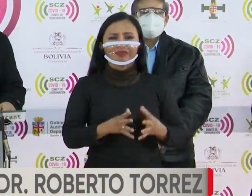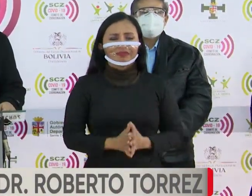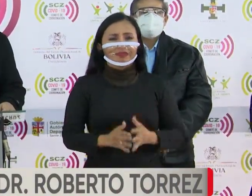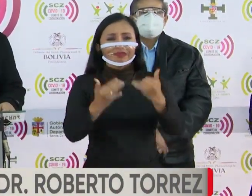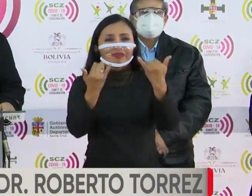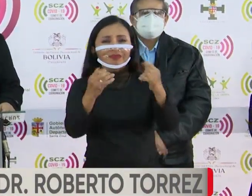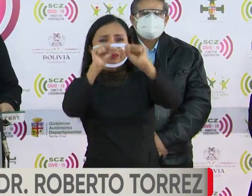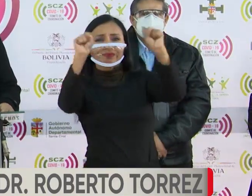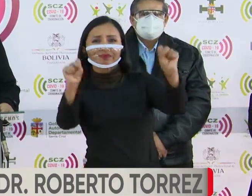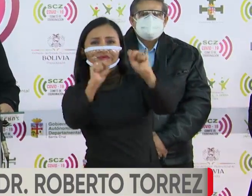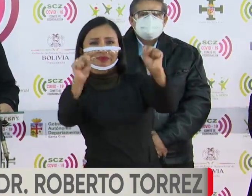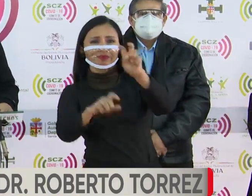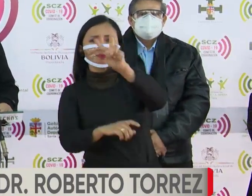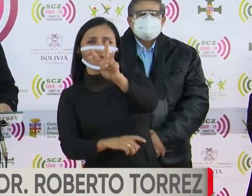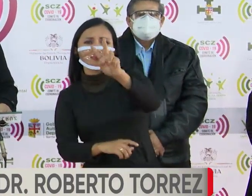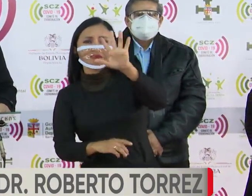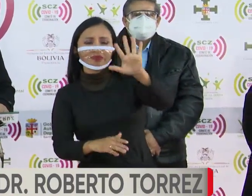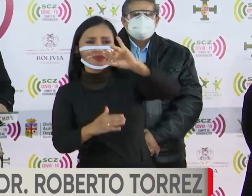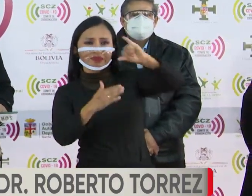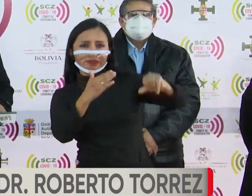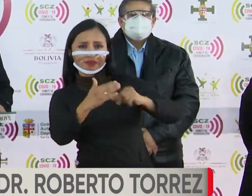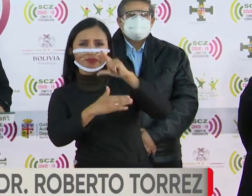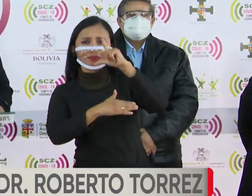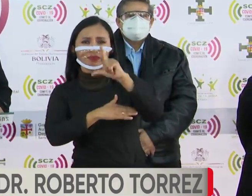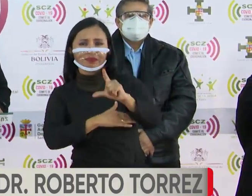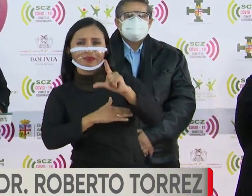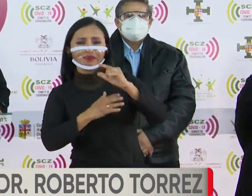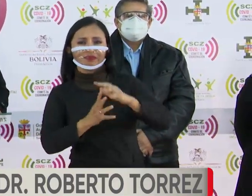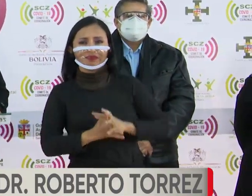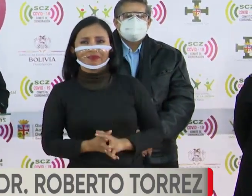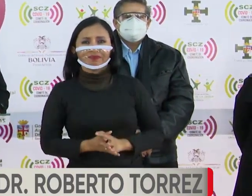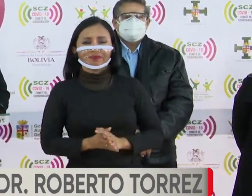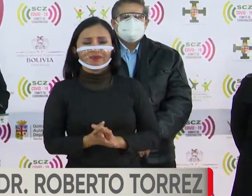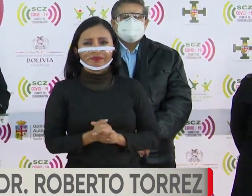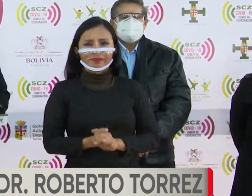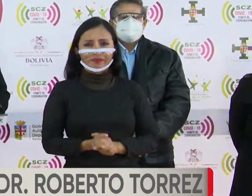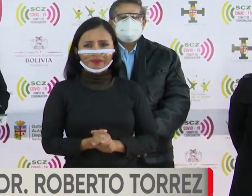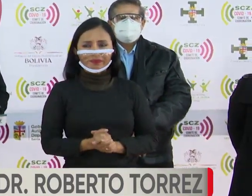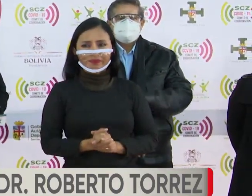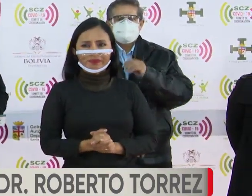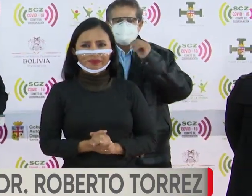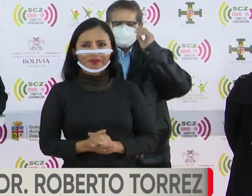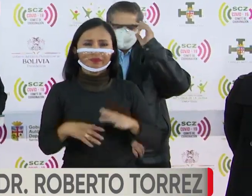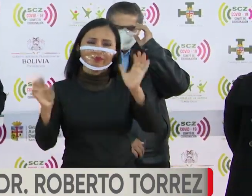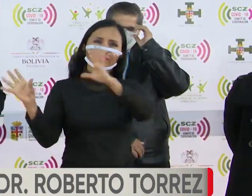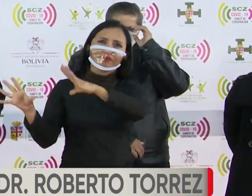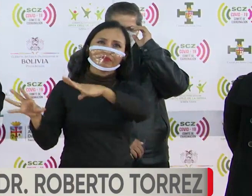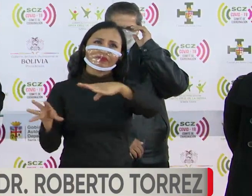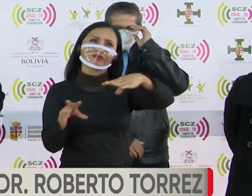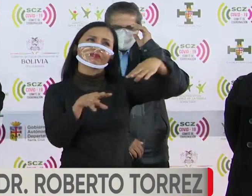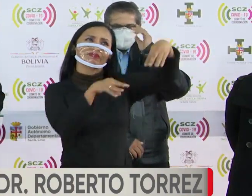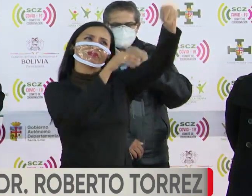hoy, sábado 25, se ha partido